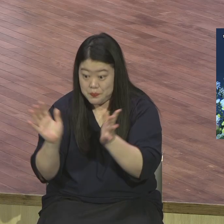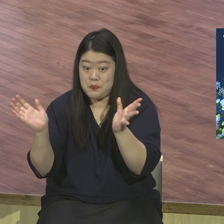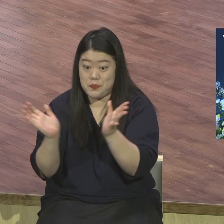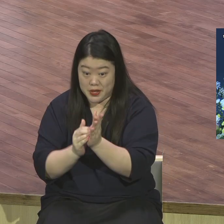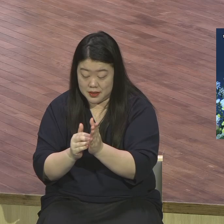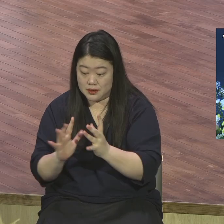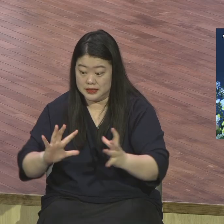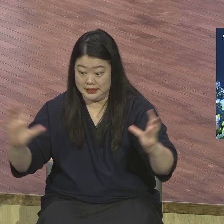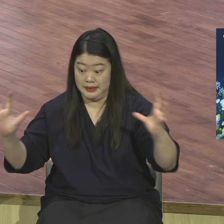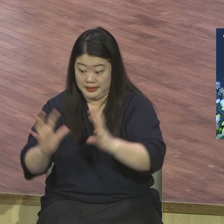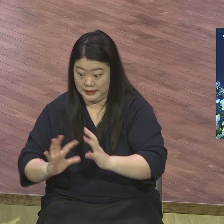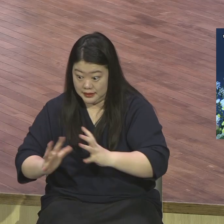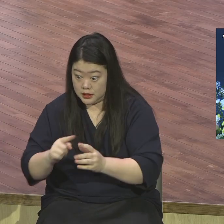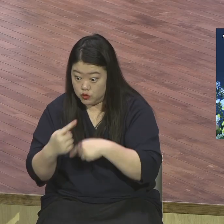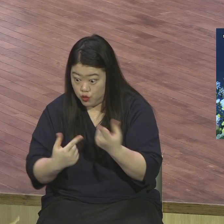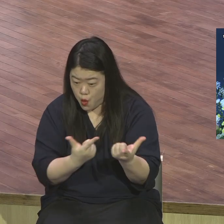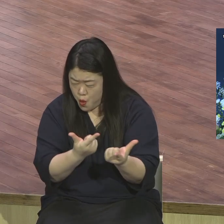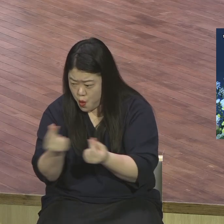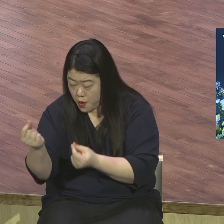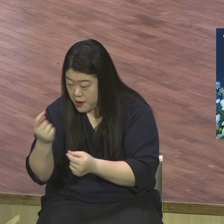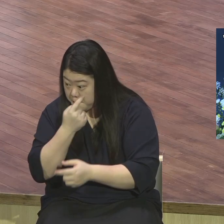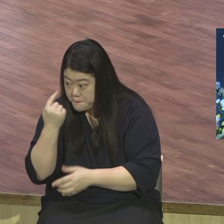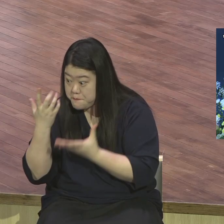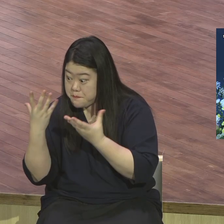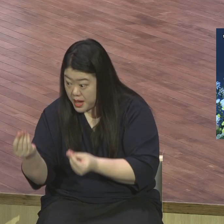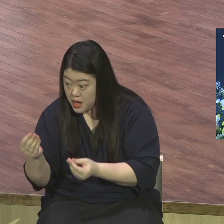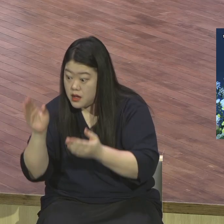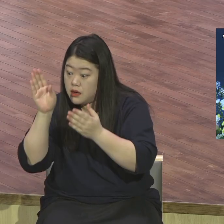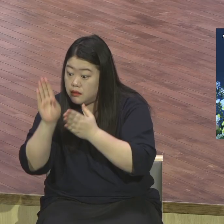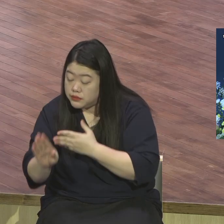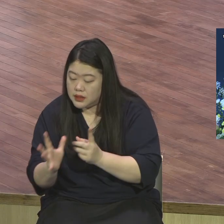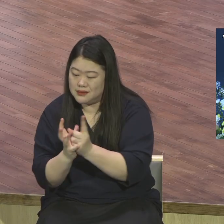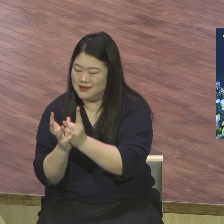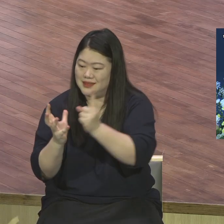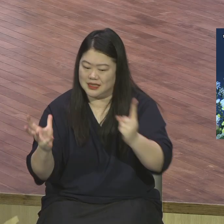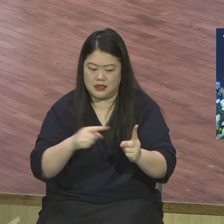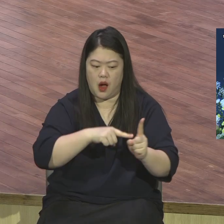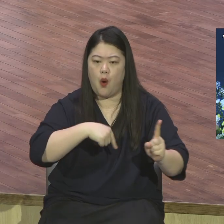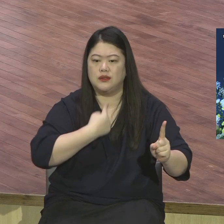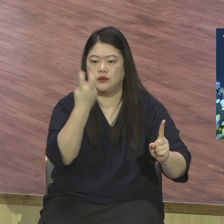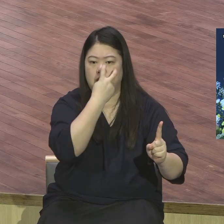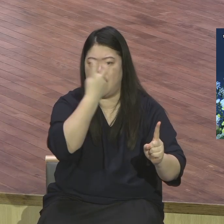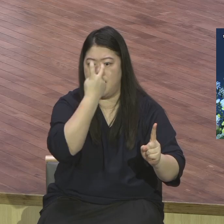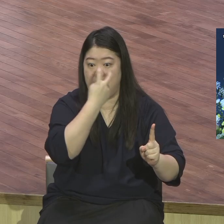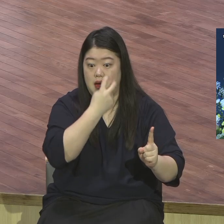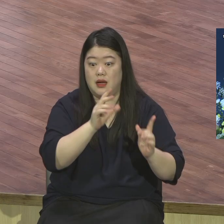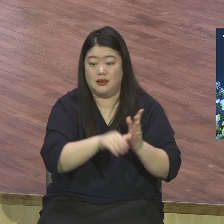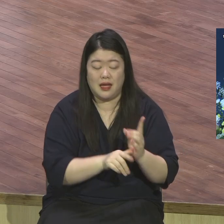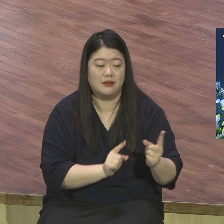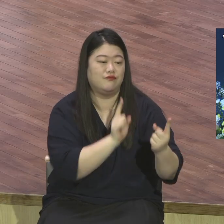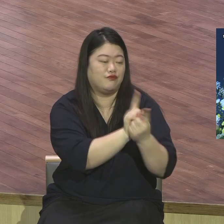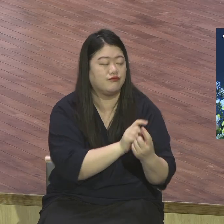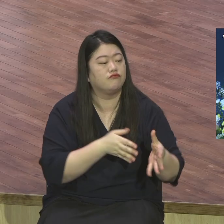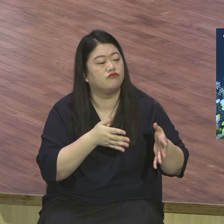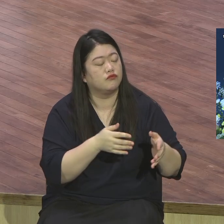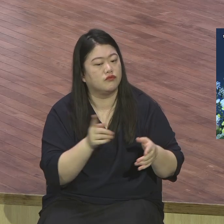각각 개별 조사를 받는 동안에 서로의 진술들이 어긋나기 시작해가지고